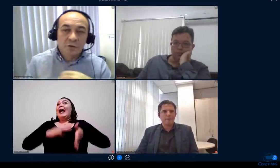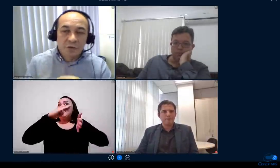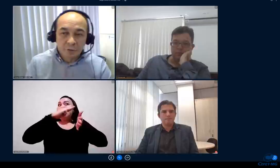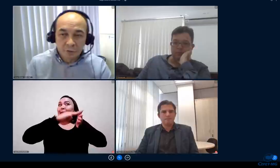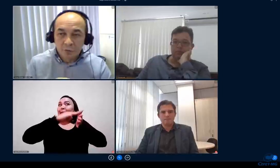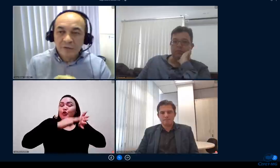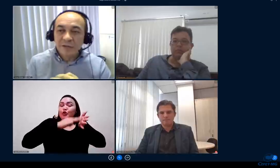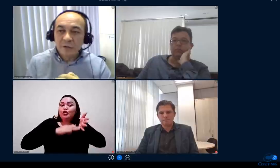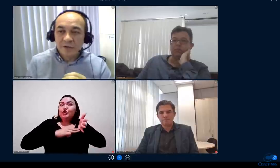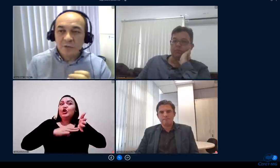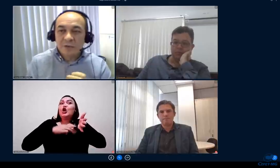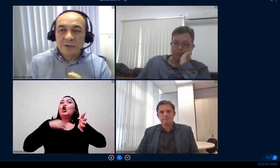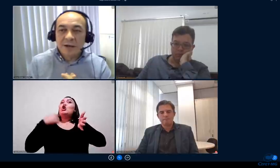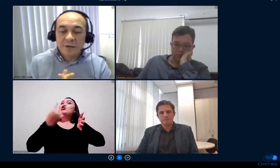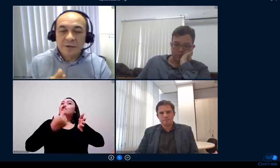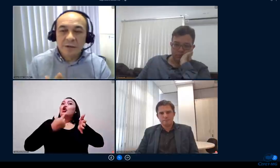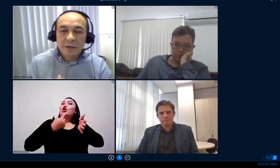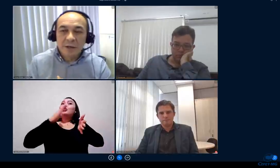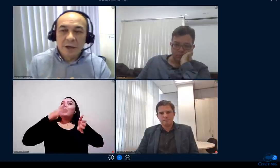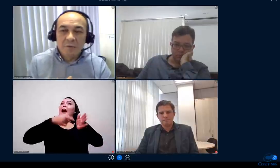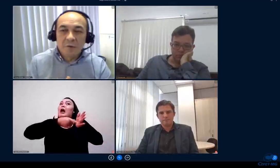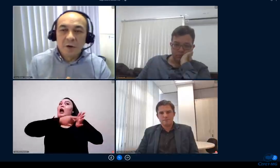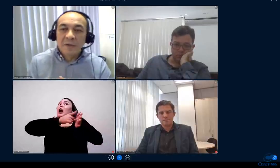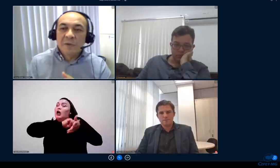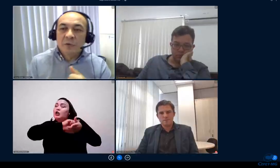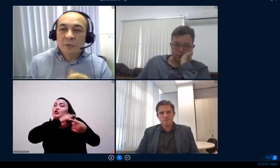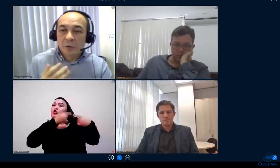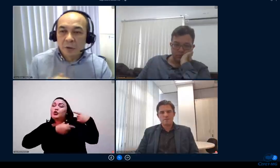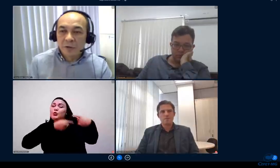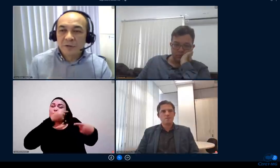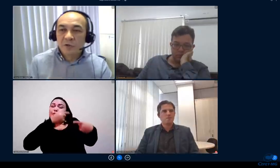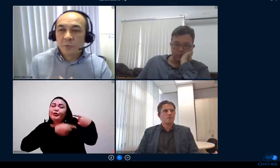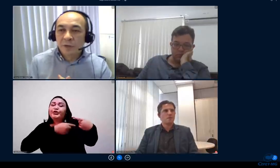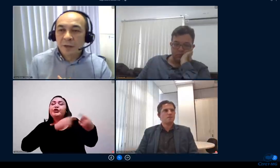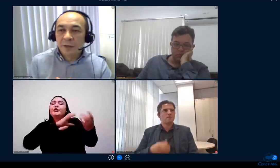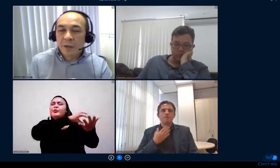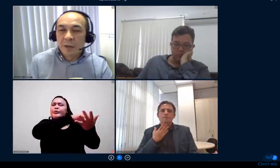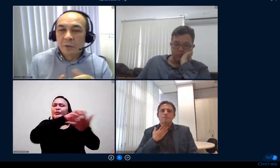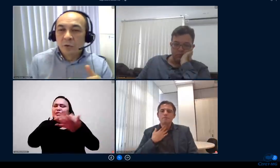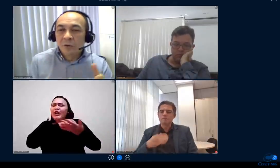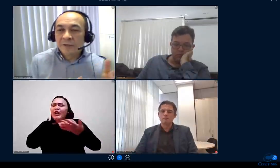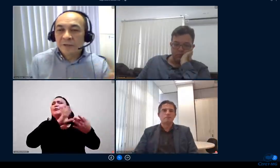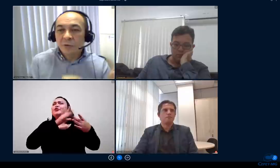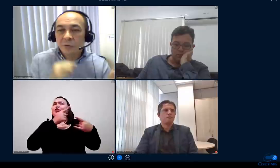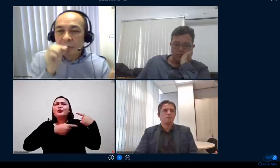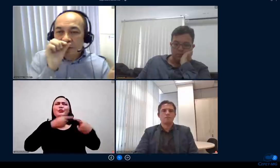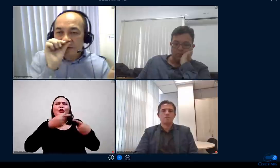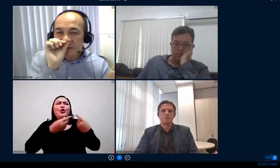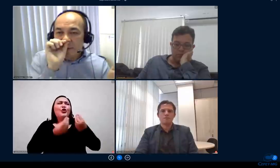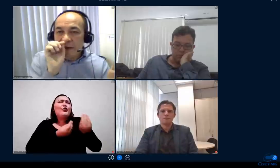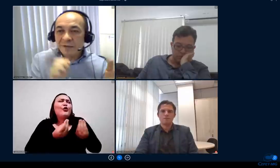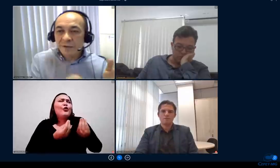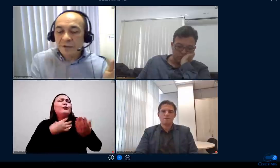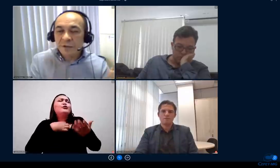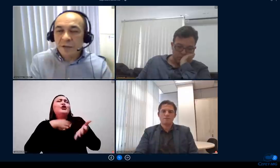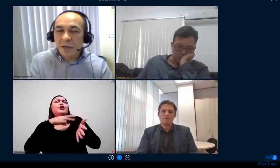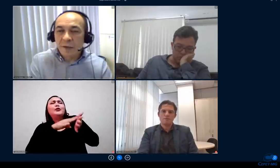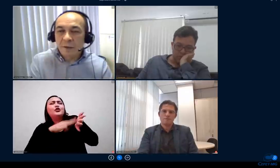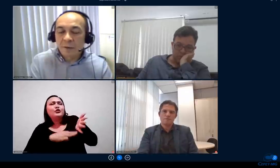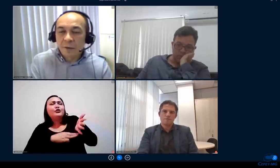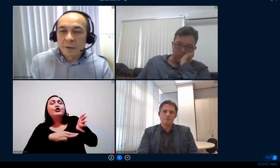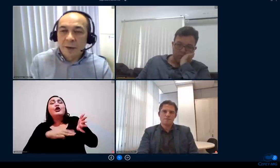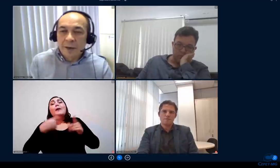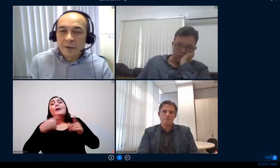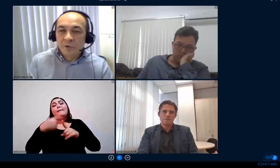vinha discutindo todas as nossas unidades formas metodológicas porque todo início de semestre a gente